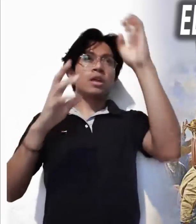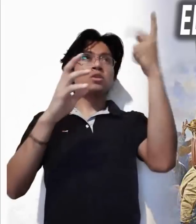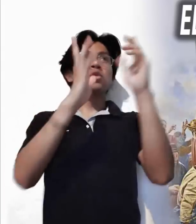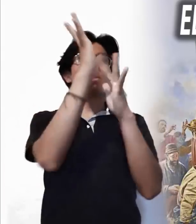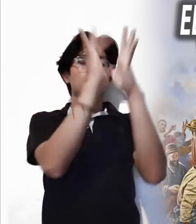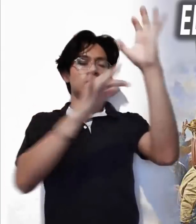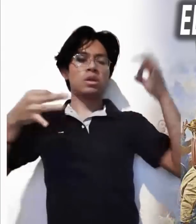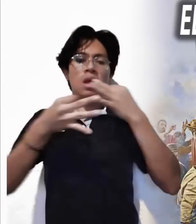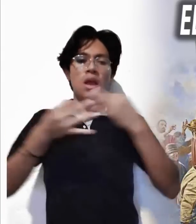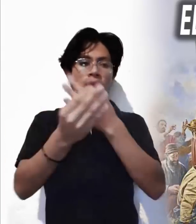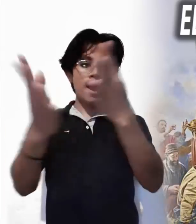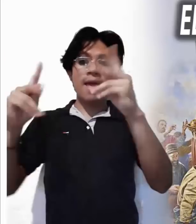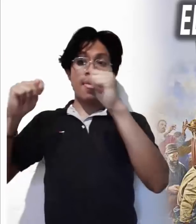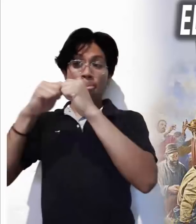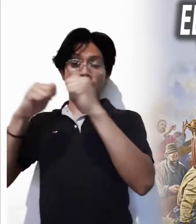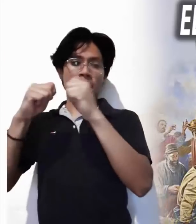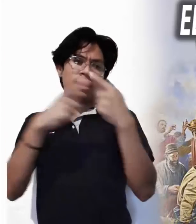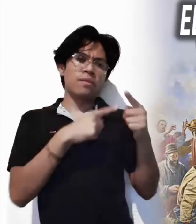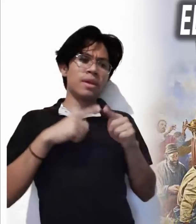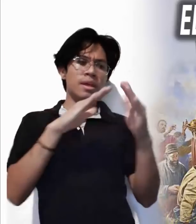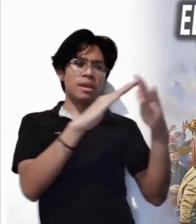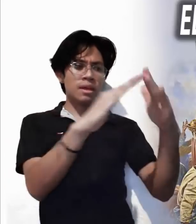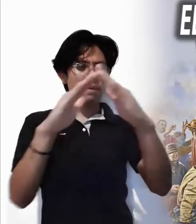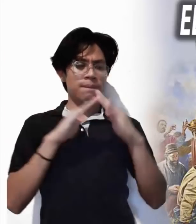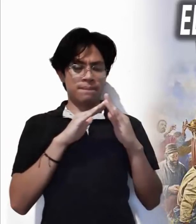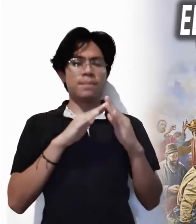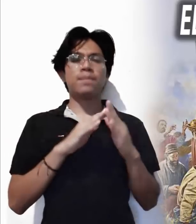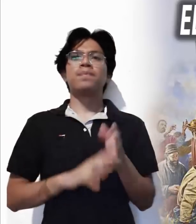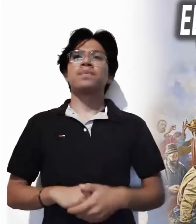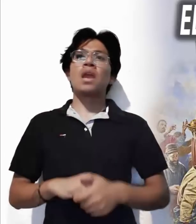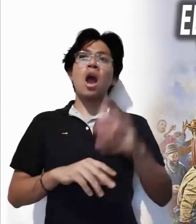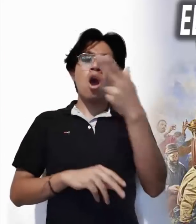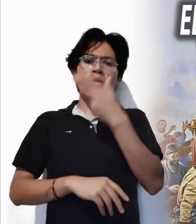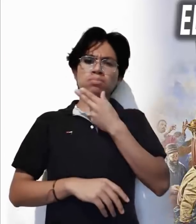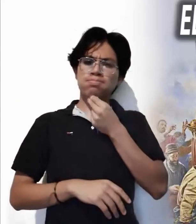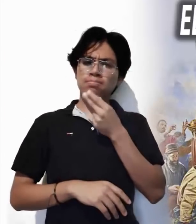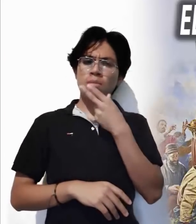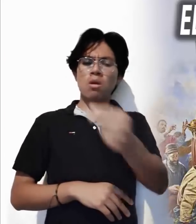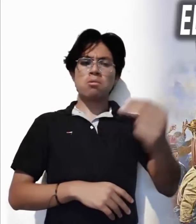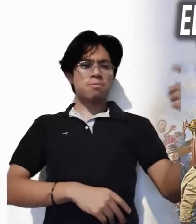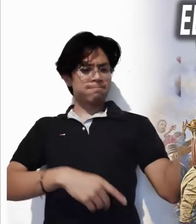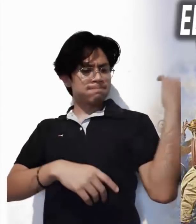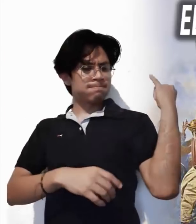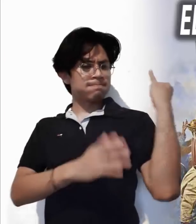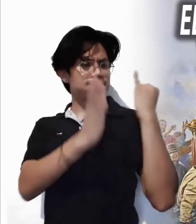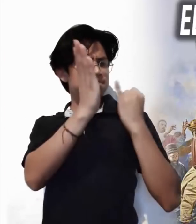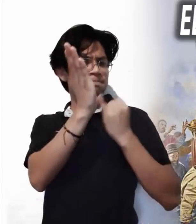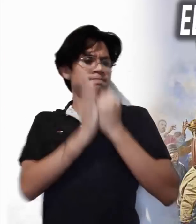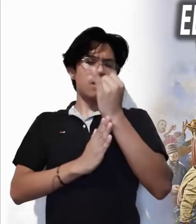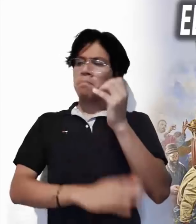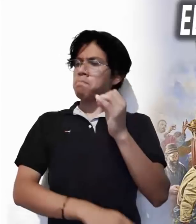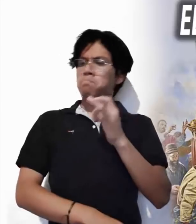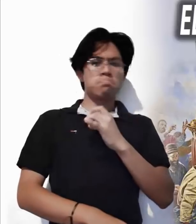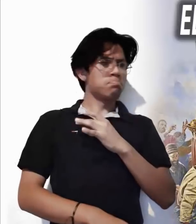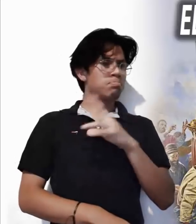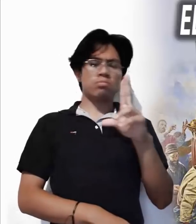Evangelio de Cristo Jesús, tanto en el templo como en las casas. Hombres decididos y sin miedos o